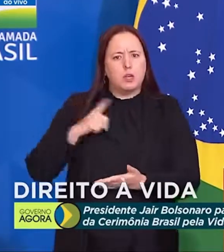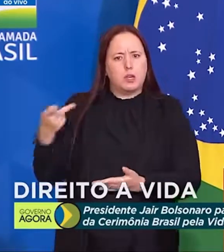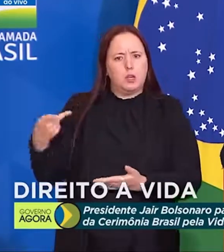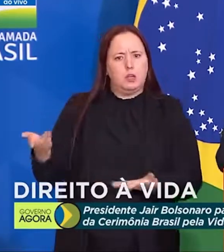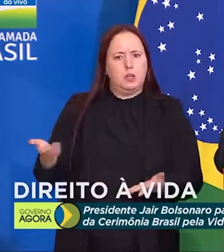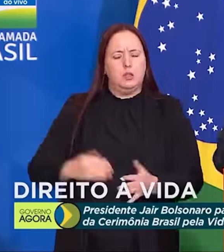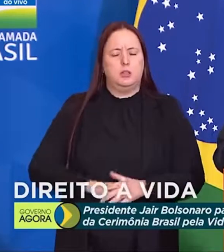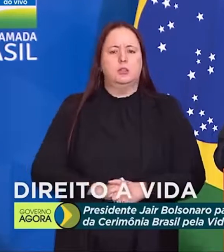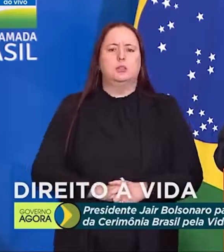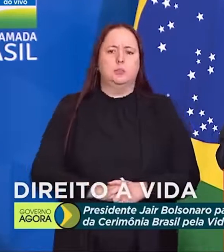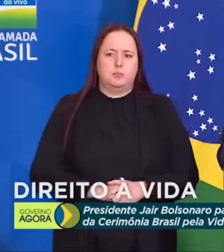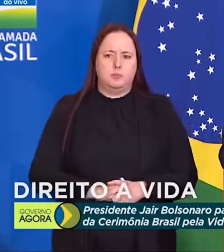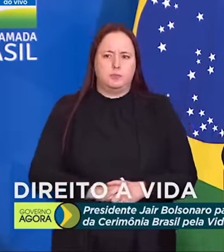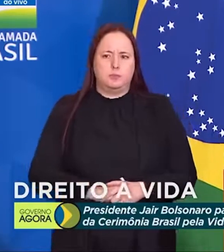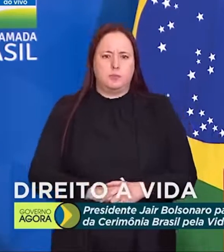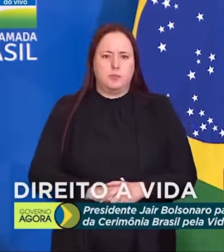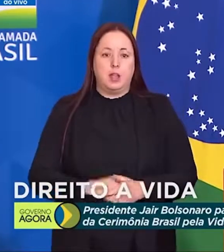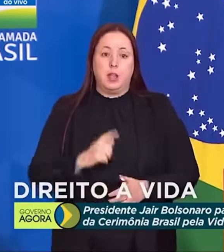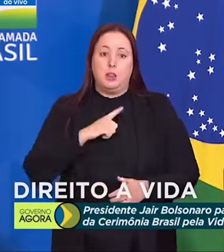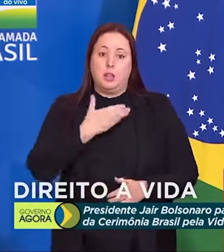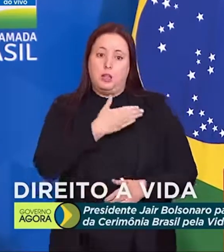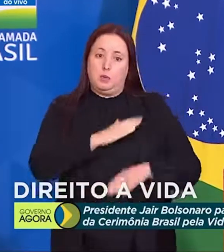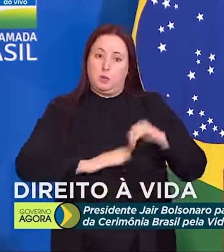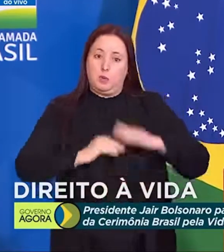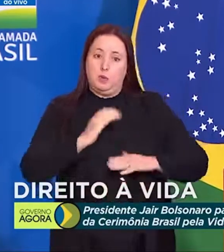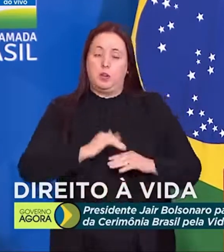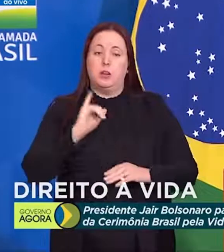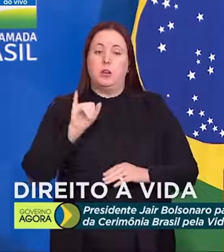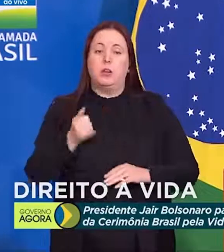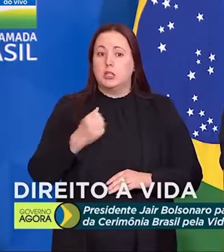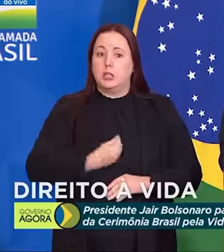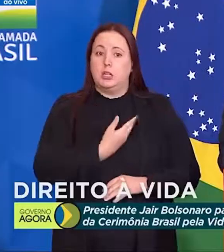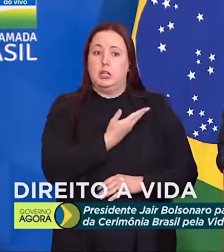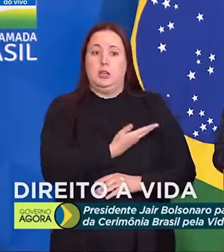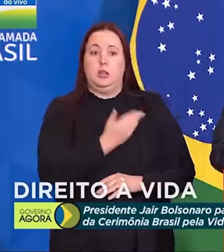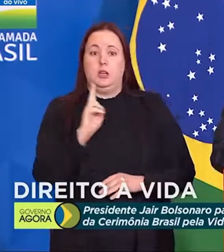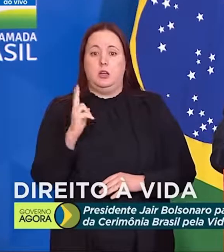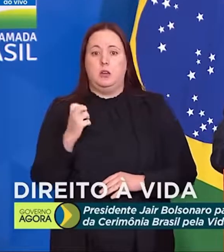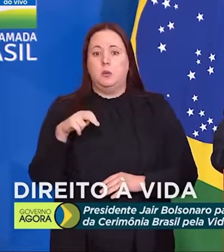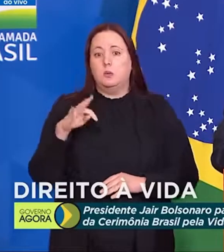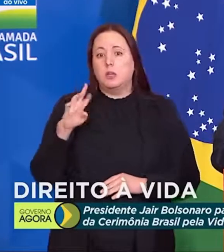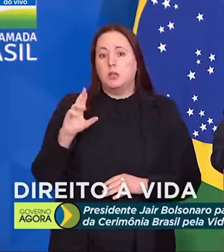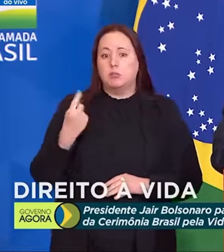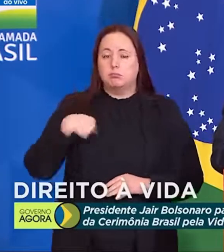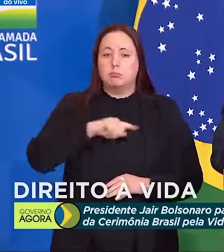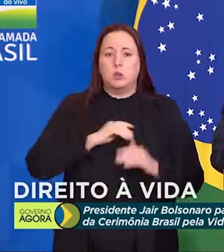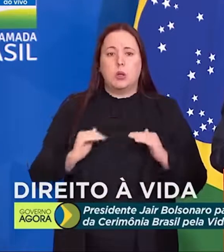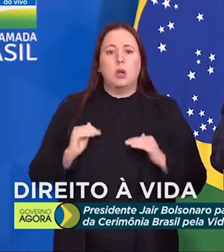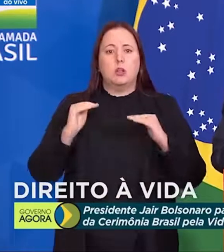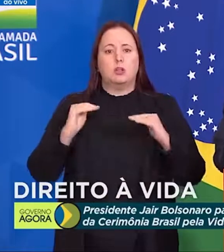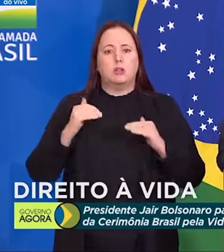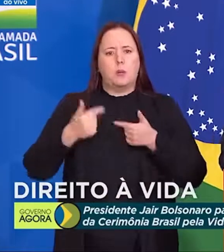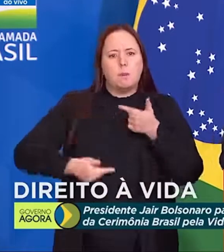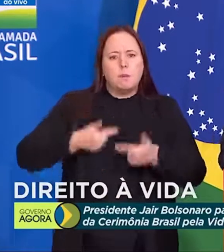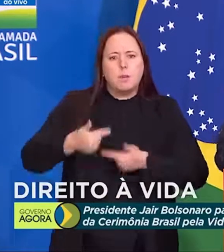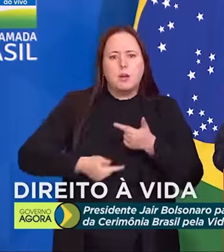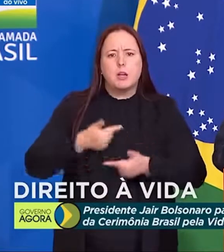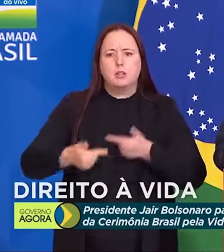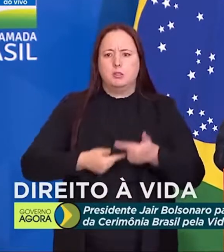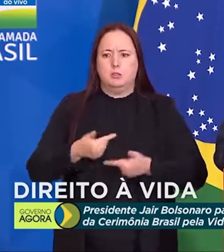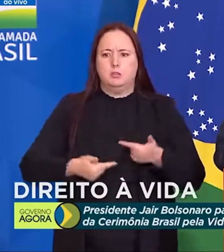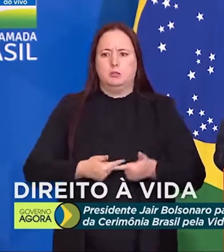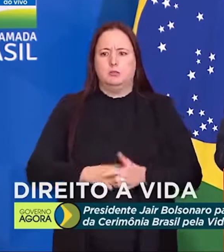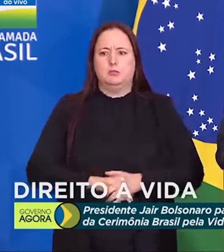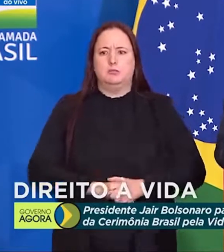Bem, tem um jurista aqui na frente, nosso ministro Humberto. Nós somos autoridade para agir em flagrante delito.